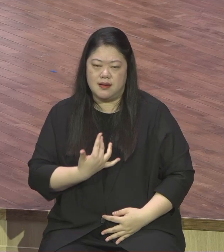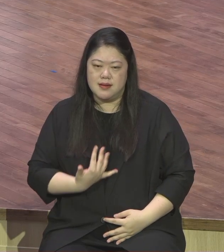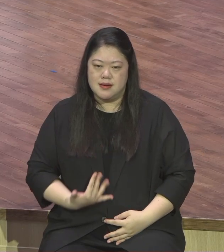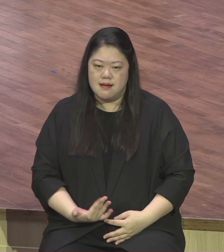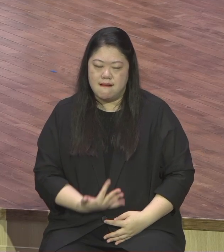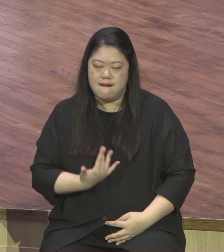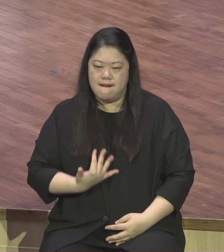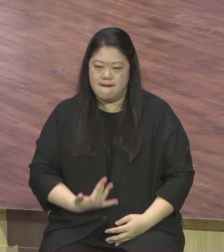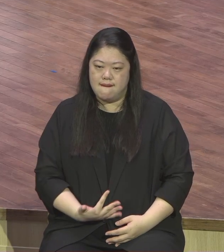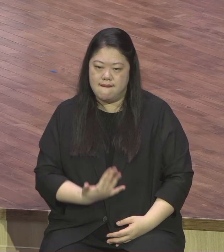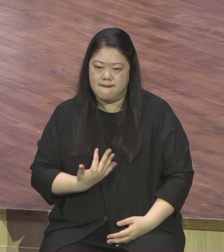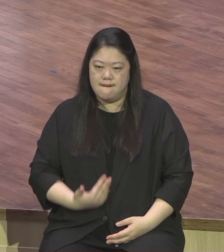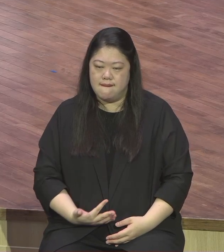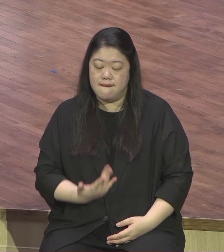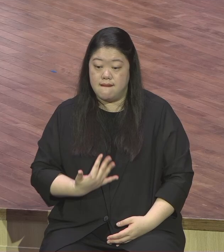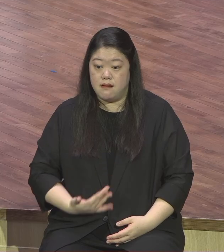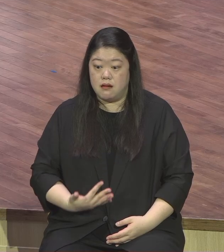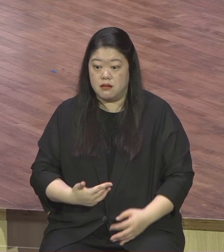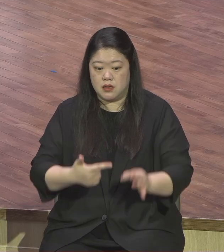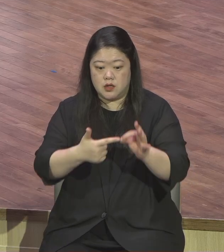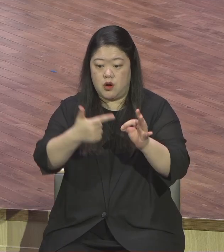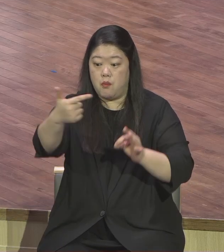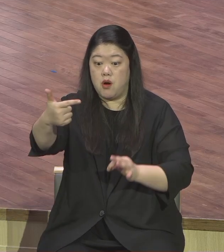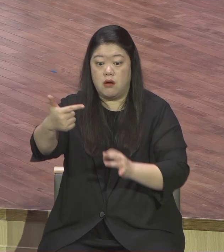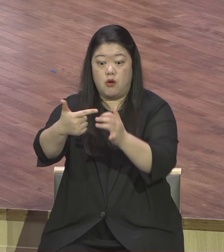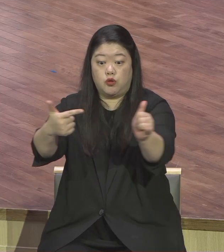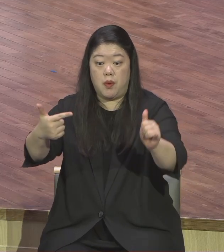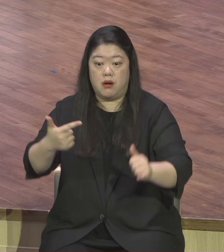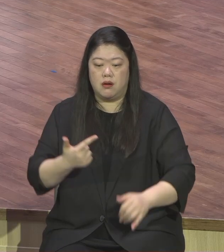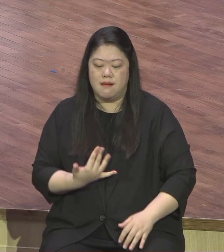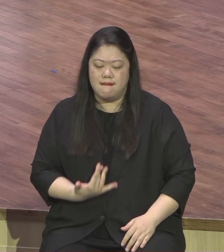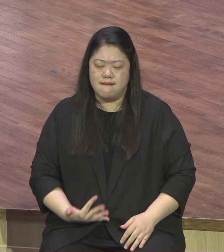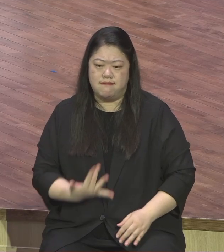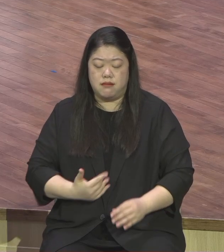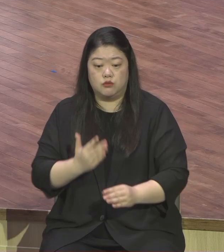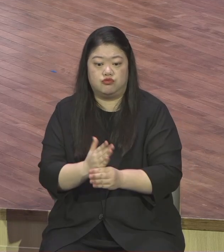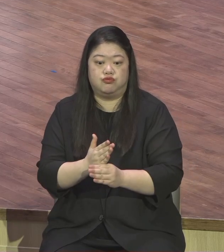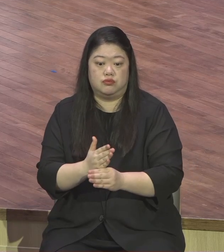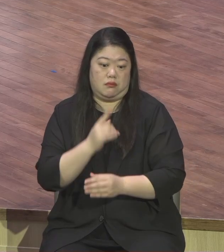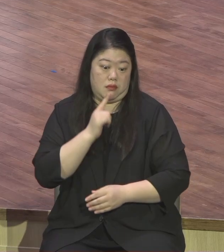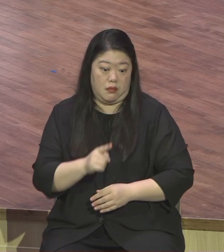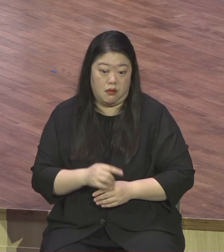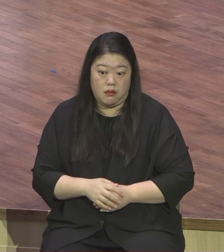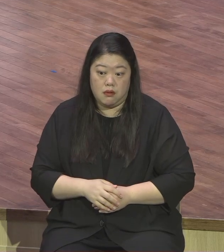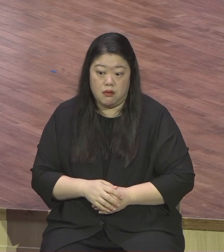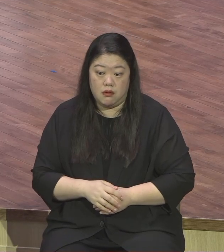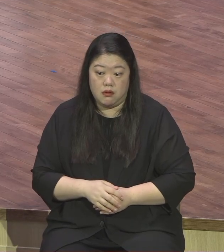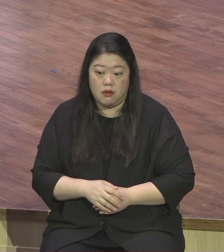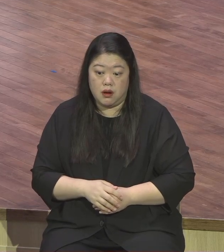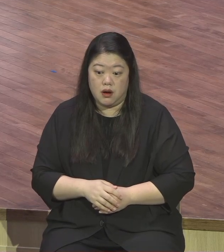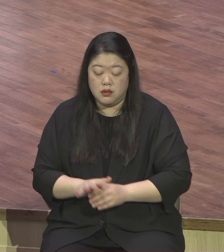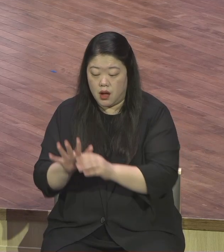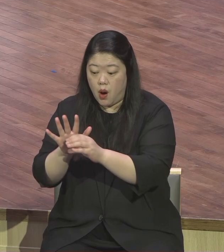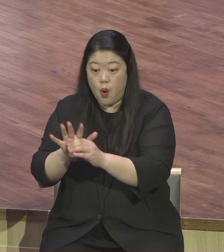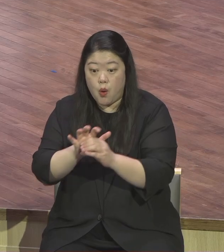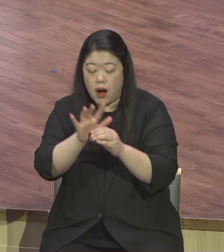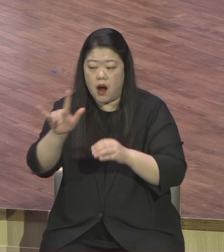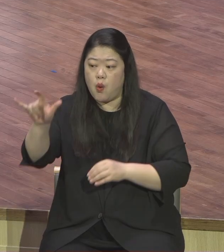만성적 울분 상태 코로나19뿐만 아니라 다양한 삶의 문제로 인해